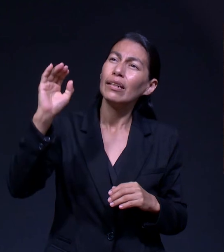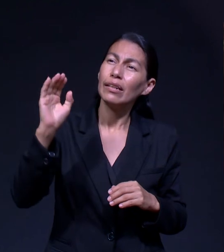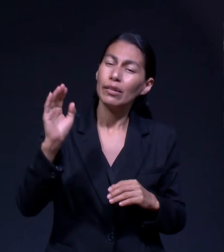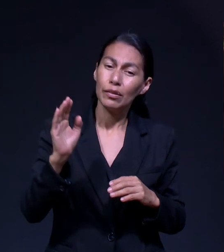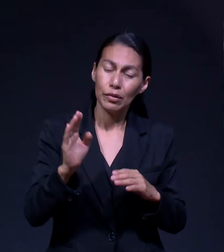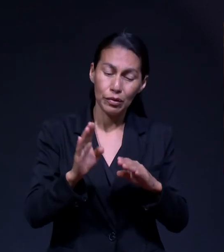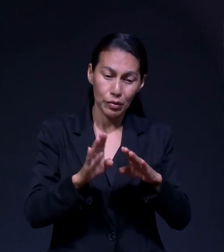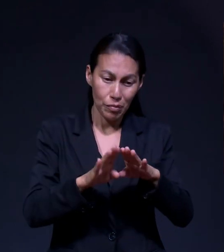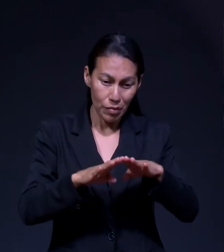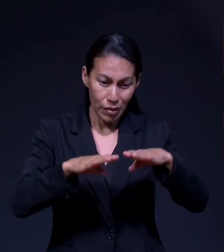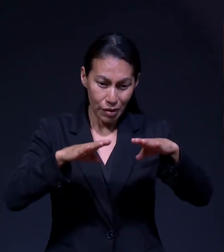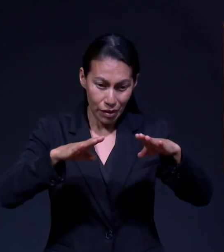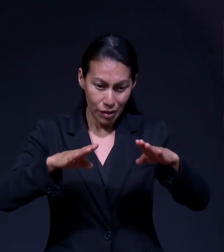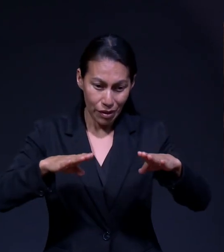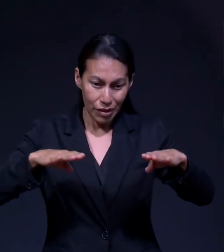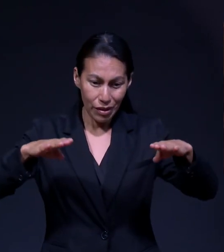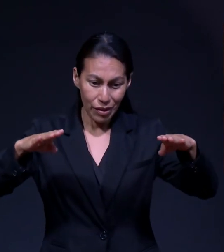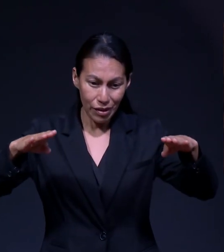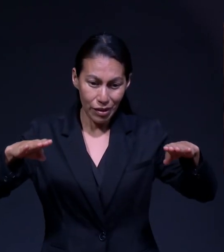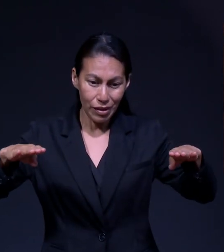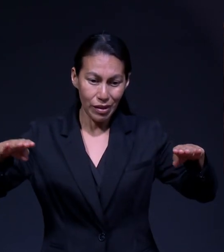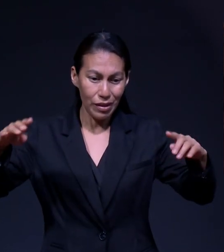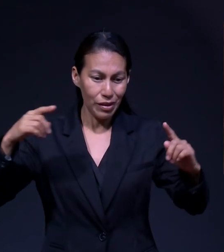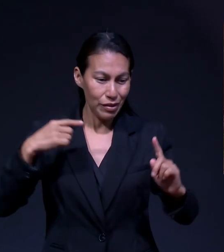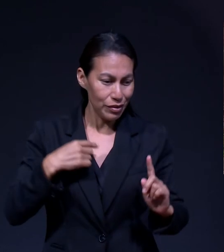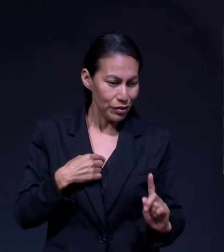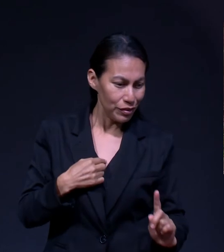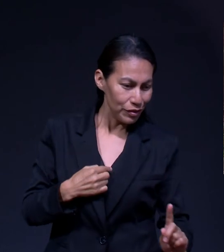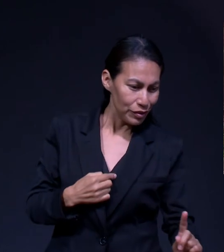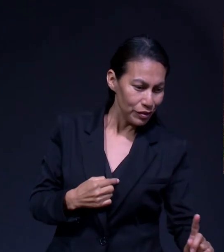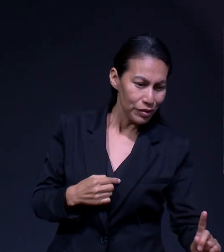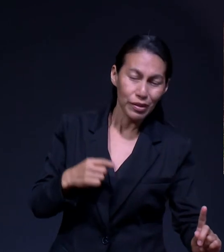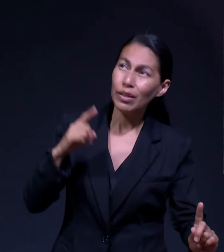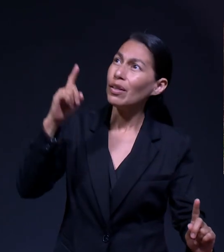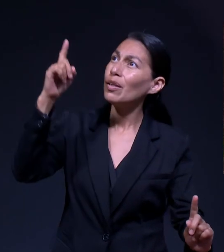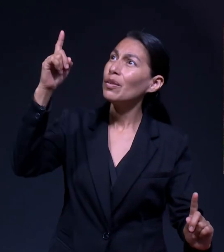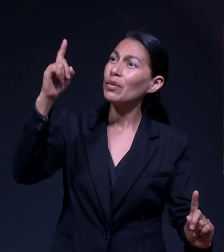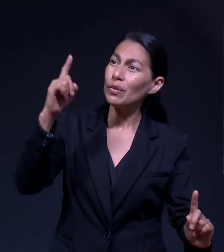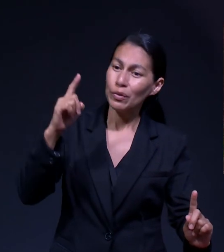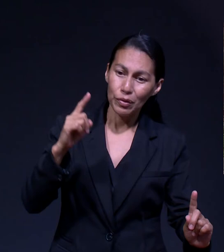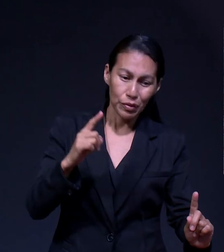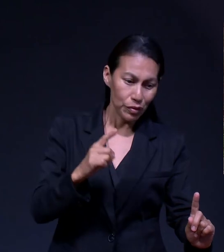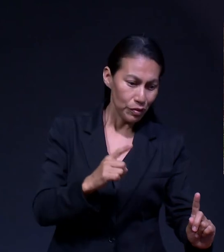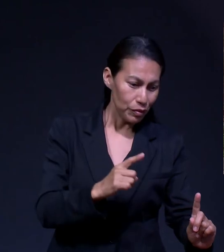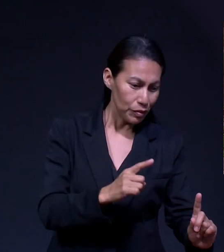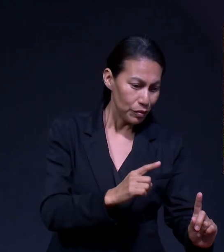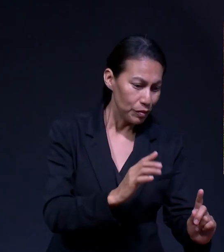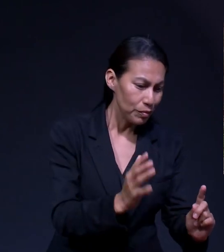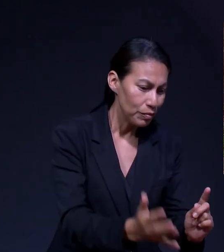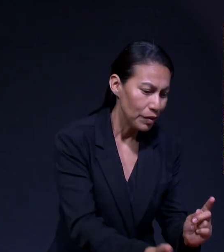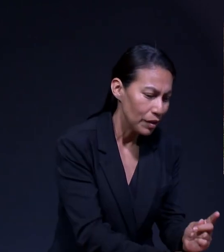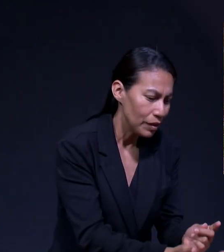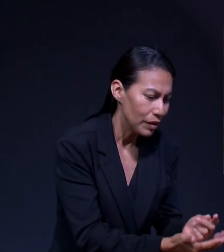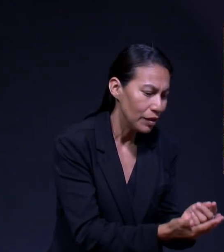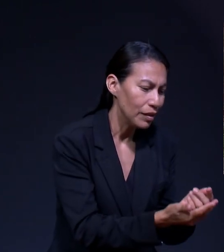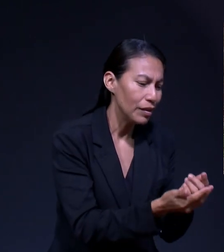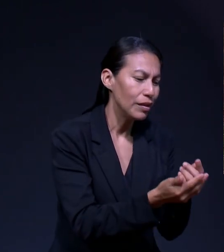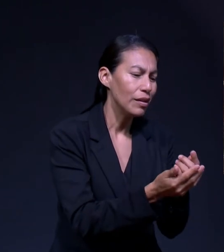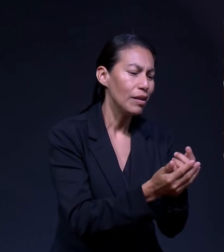El Vas Tomar Aun Tu Mano Allá Me